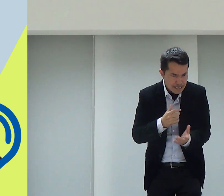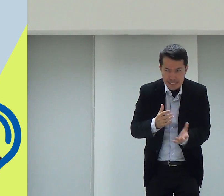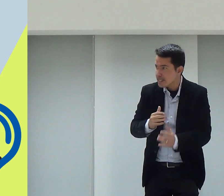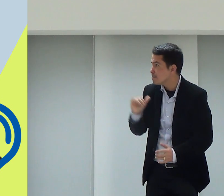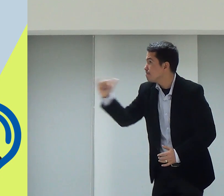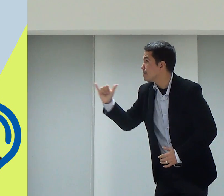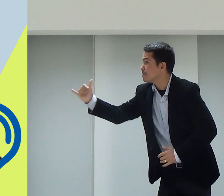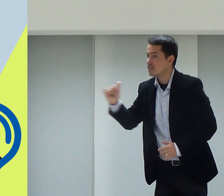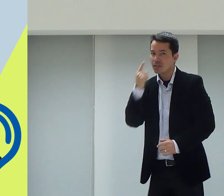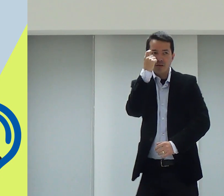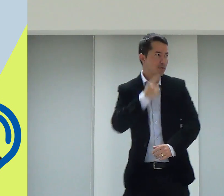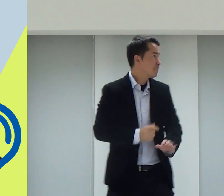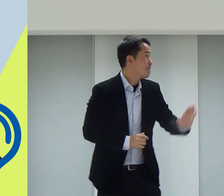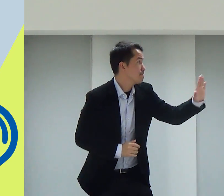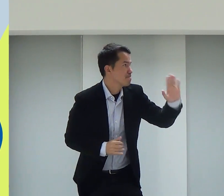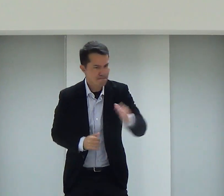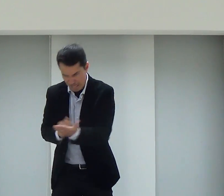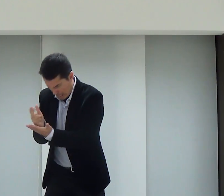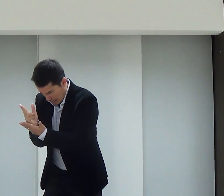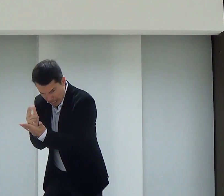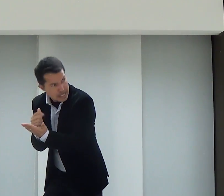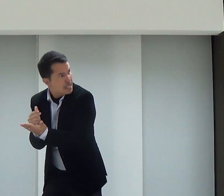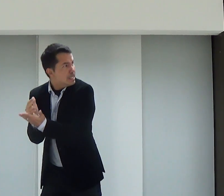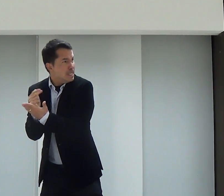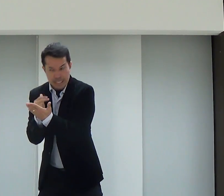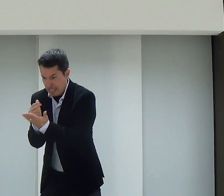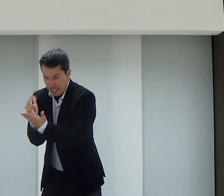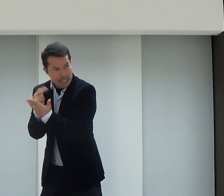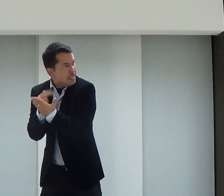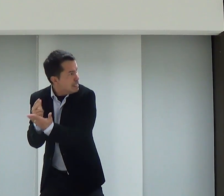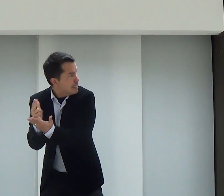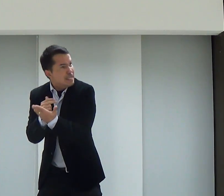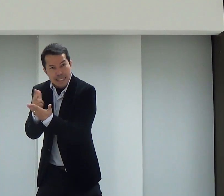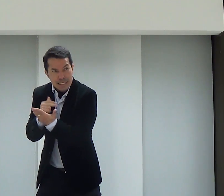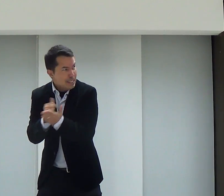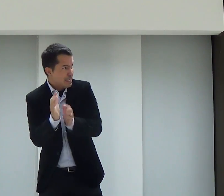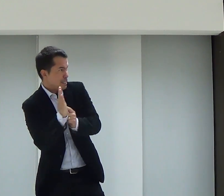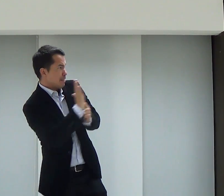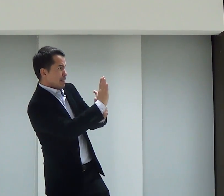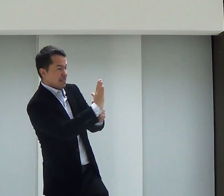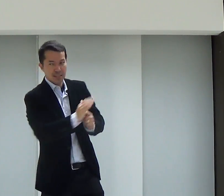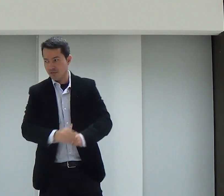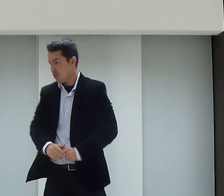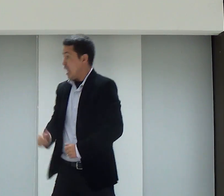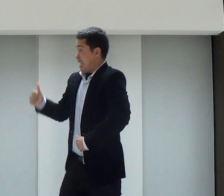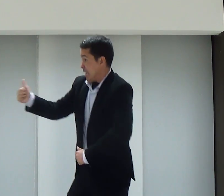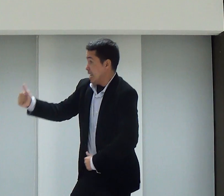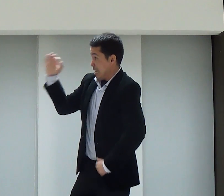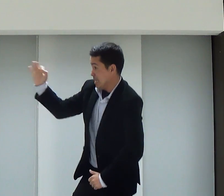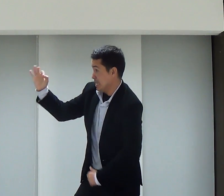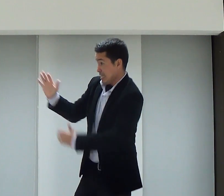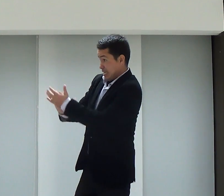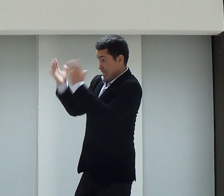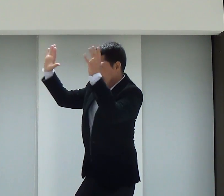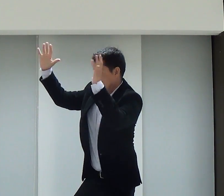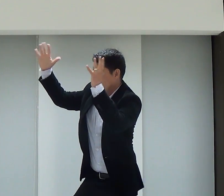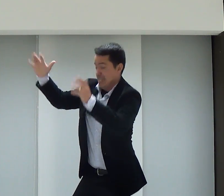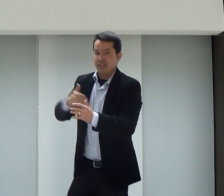ideias. Ó, eu acho que vai ser assim. Peraí que eu vou desenhar. Faz aí, eu vou ver a mão. Mostra pra você. E isso é perfeito, é assim